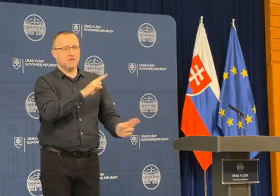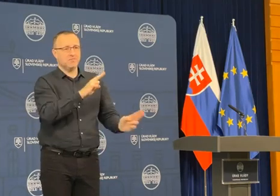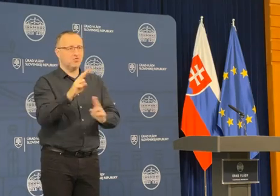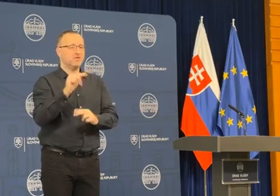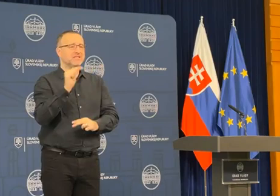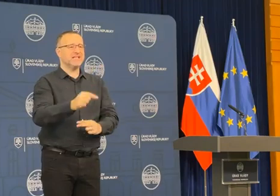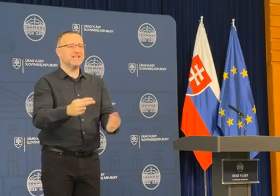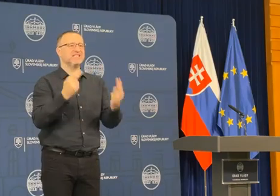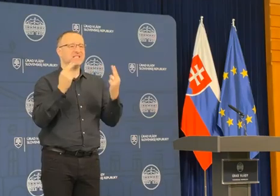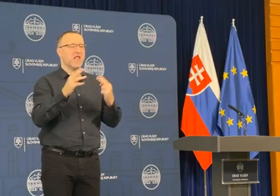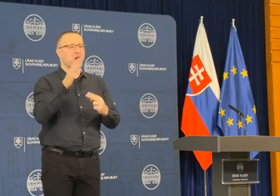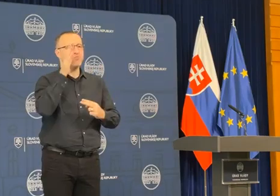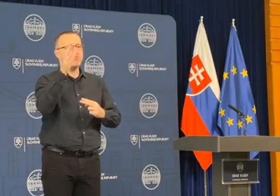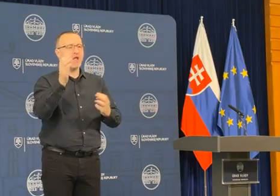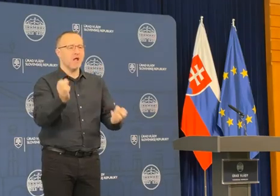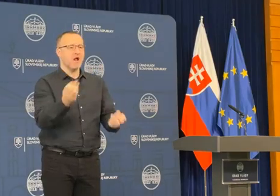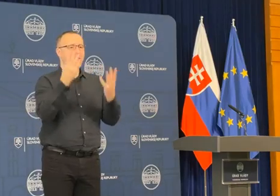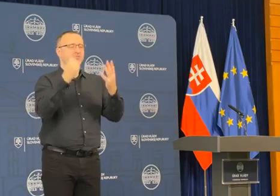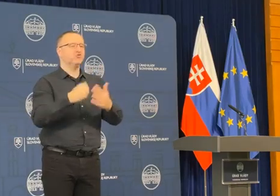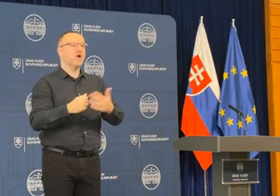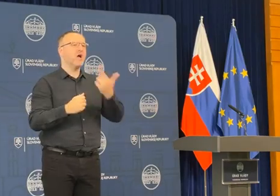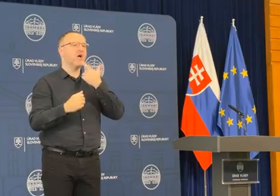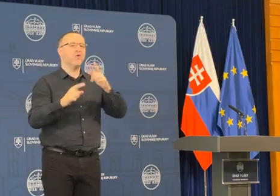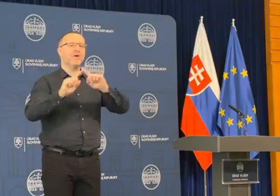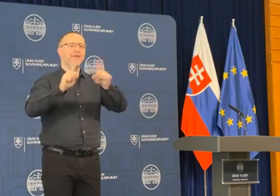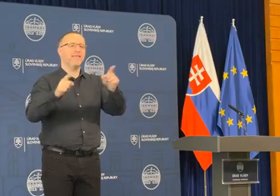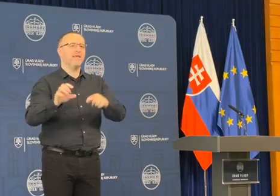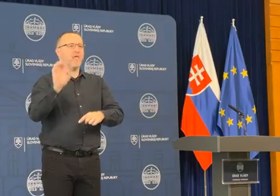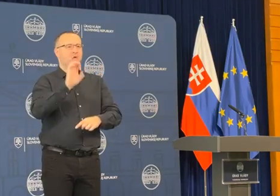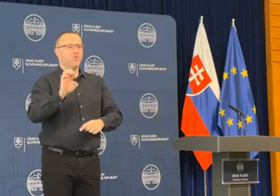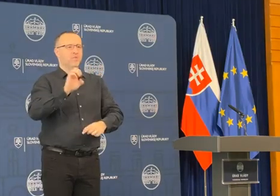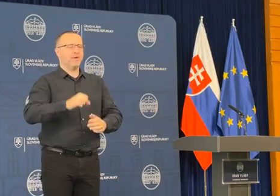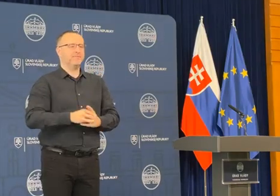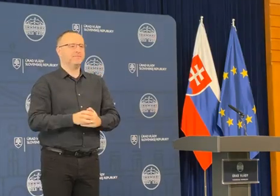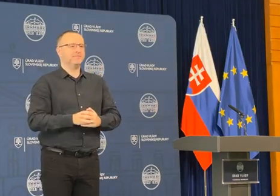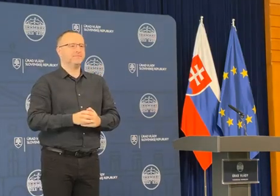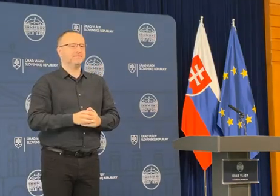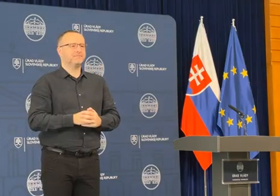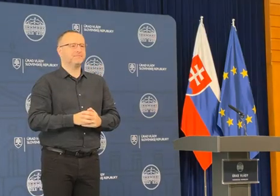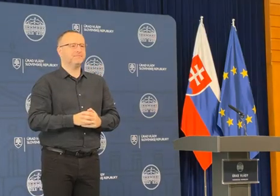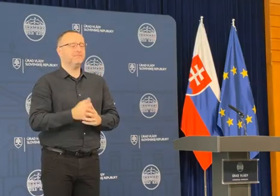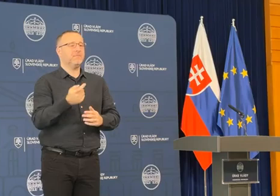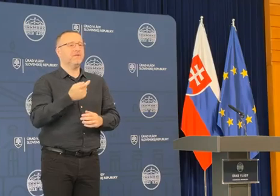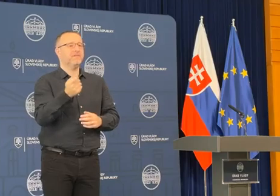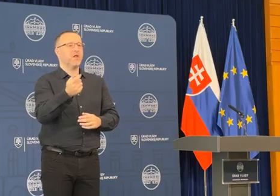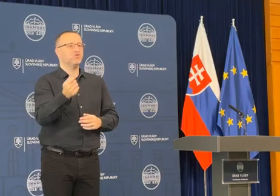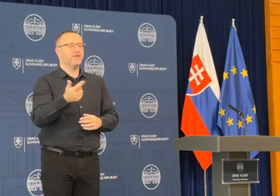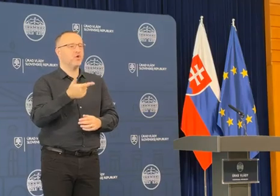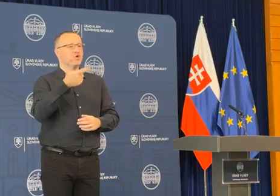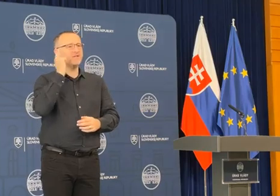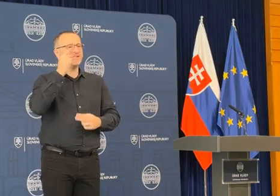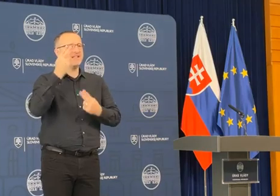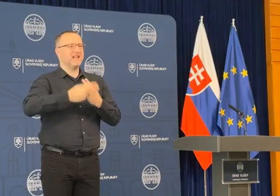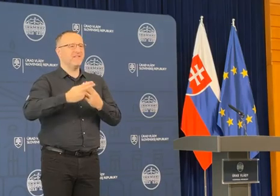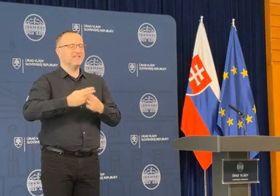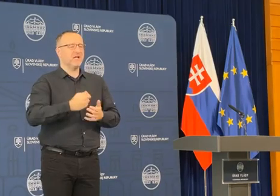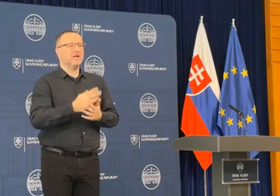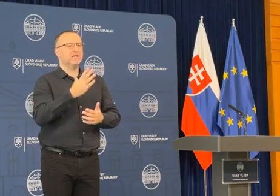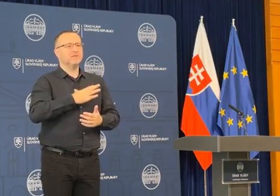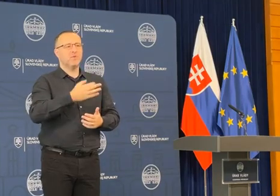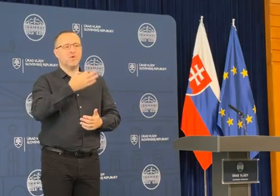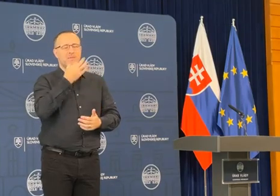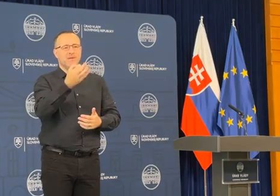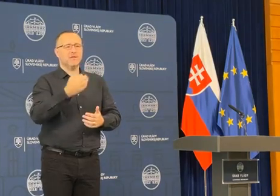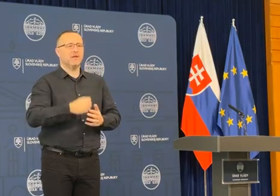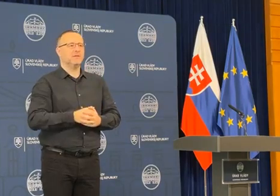že tá cena bude výrazne lepšia ako kdekoľvek inde v Európe. K financovaniu RTVS by som sa vás ešte chcela opýtať. Ministerstvo financí nabrhu.